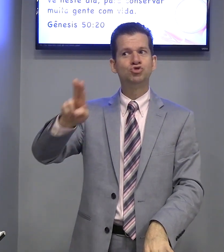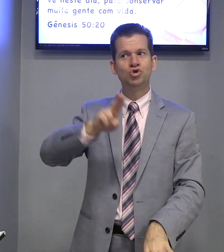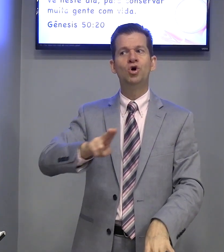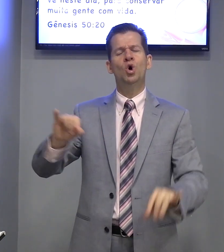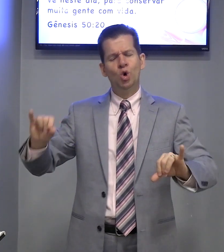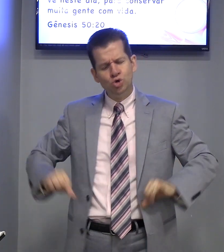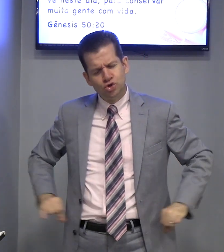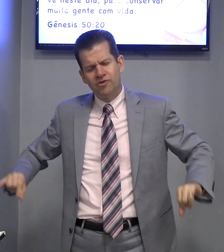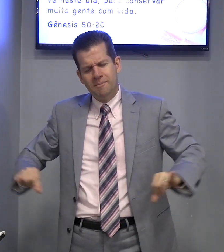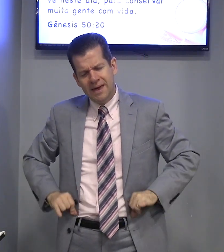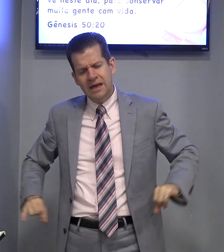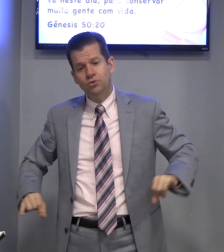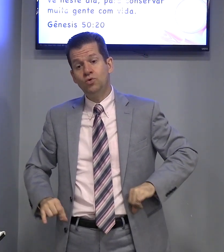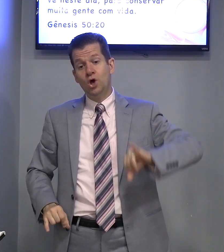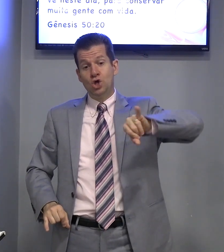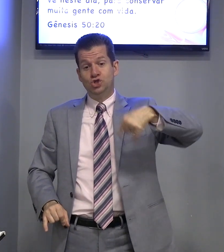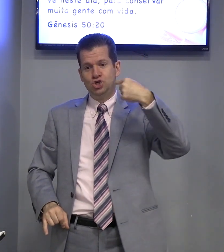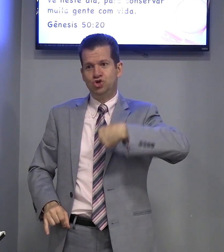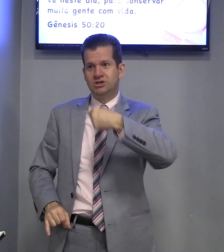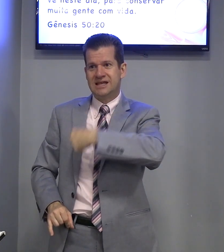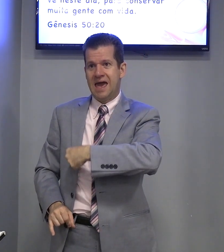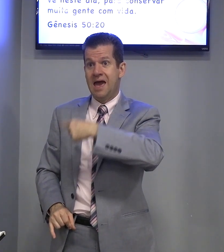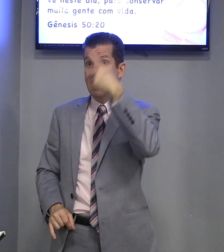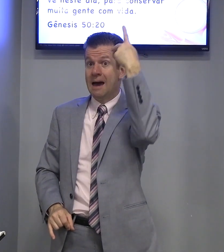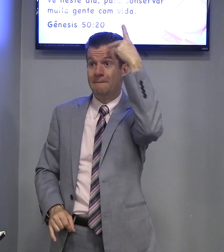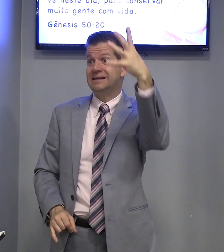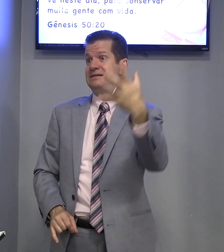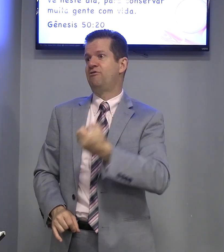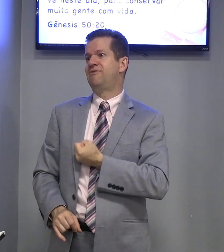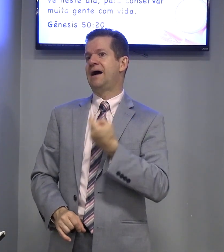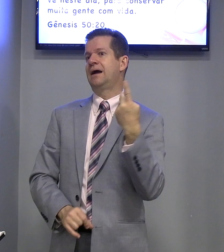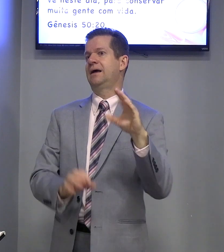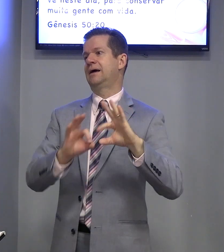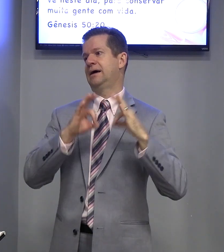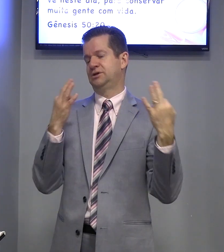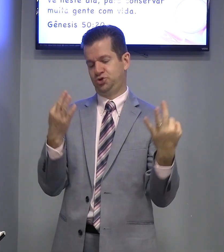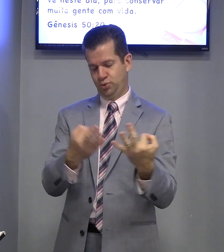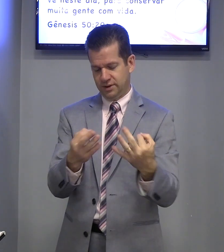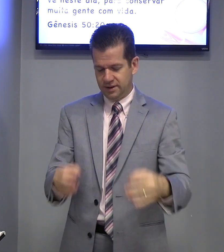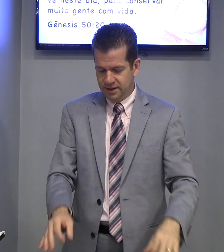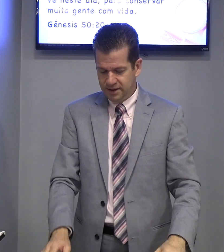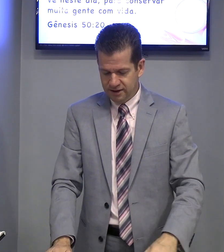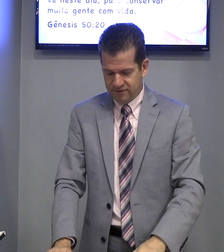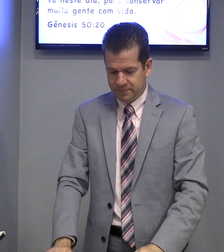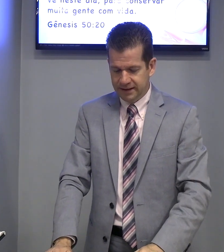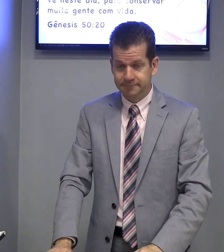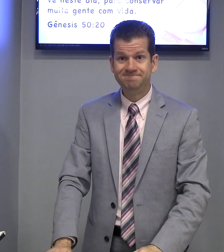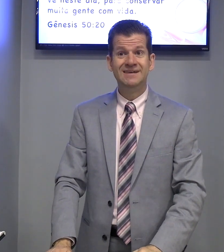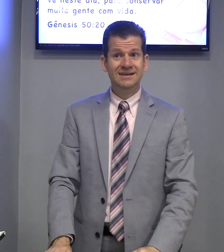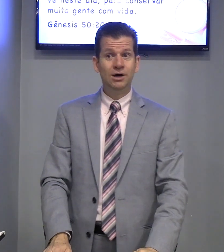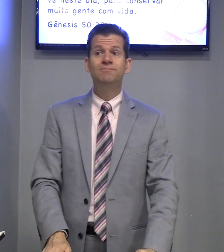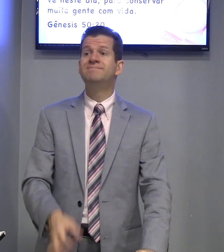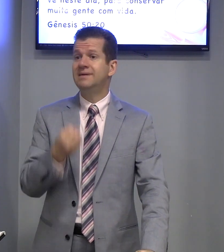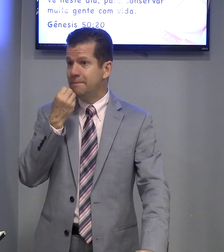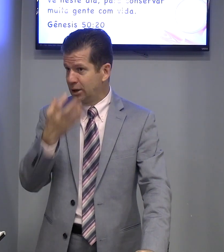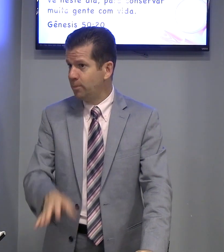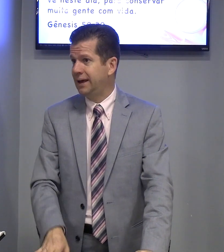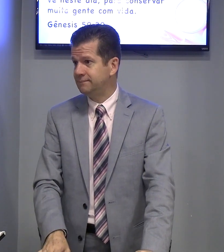usou o sofrimento de José para salvar a sua família. Então, é para o bem.